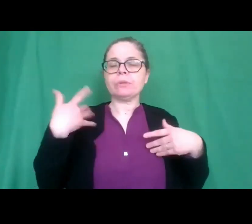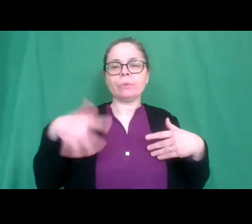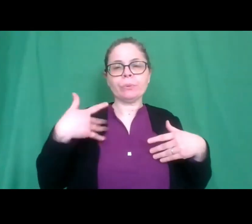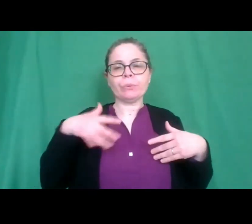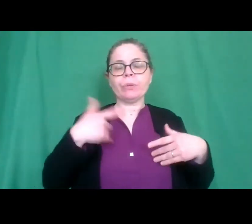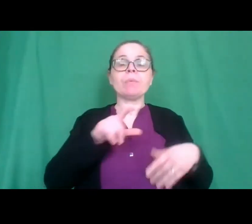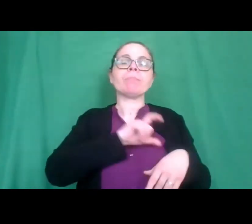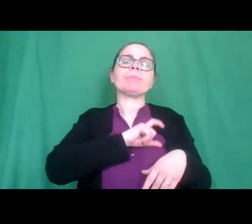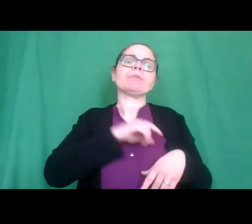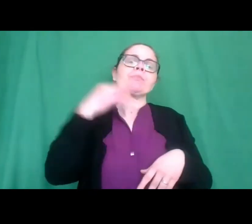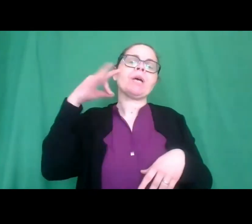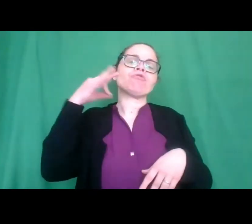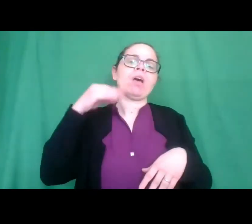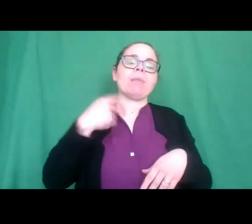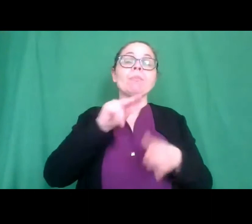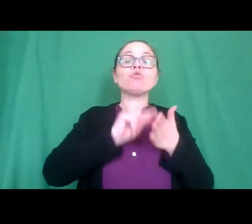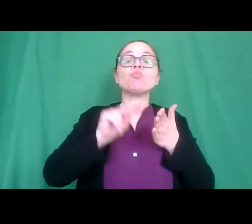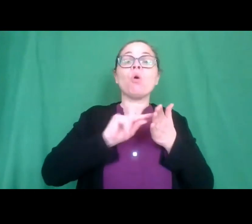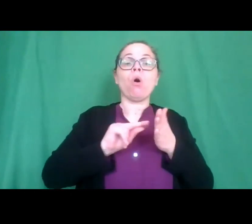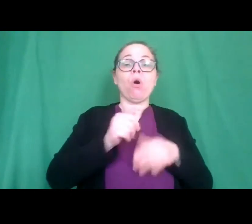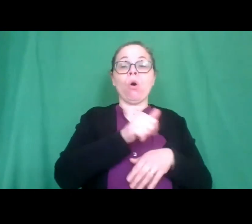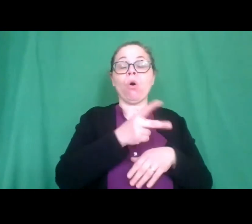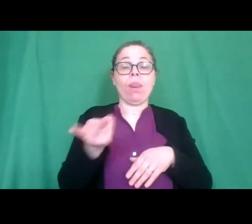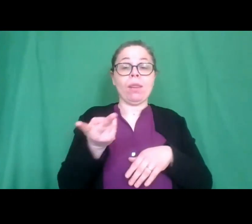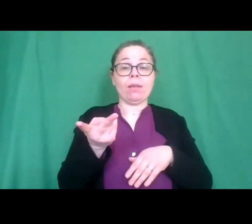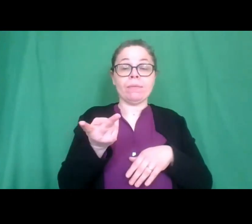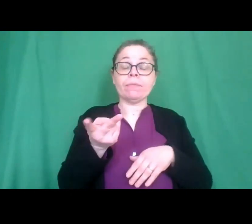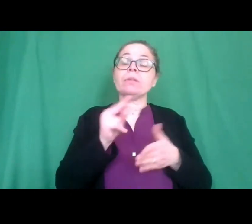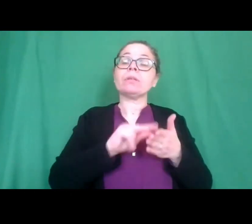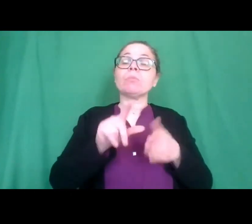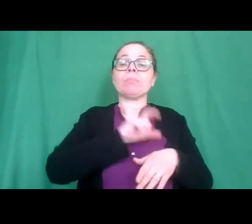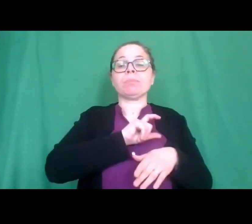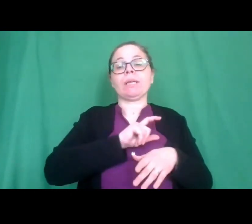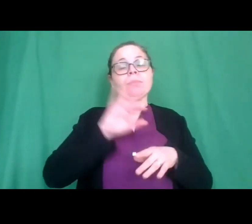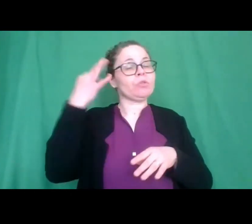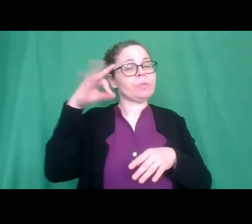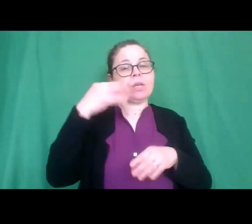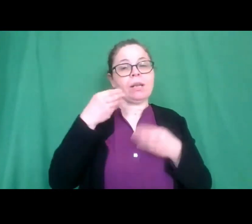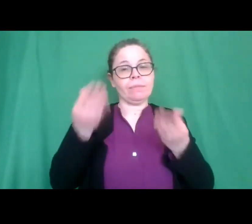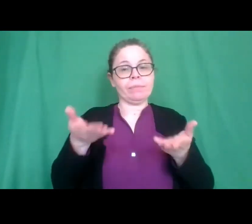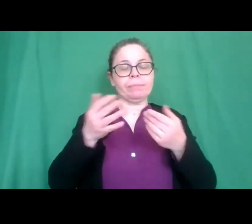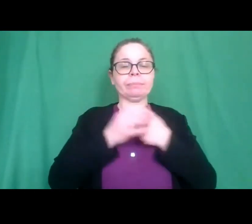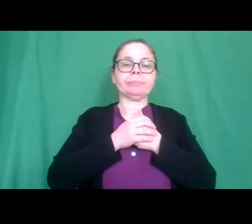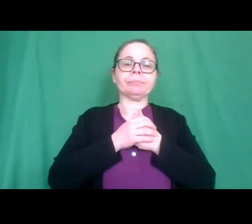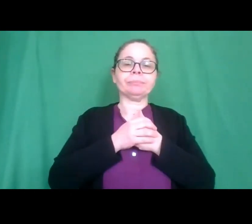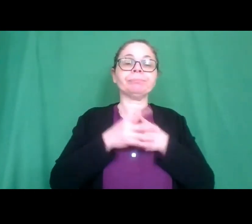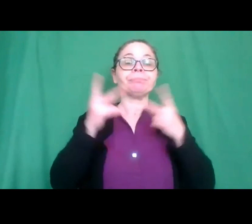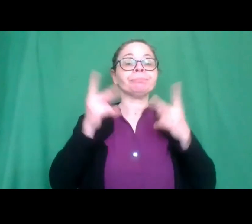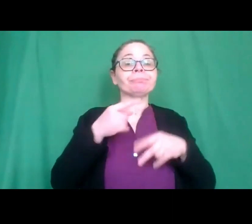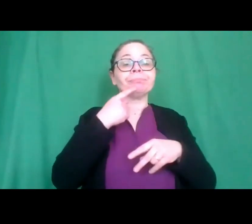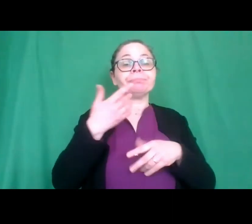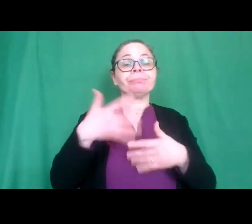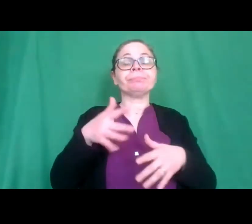menzione speciale proprio alla scuola per aver dato un contributo così importante come vi ho detto